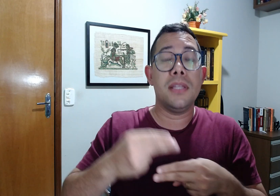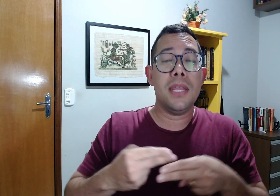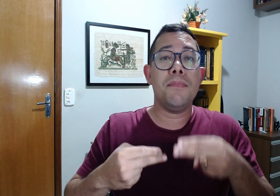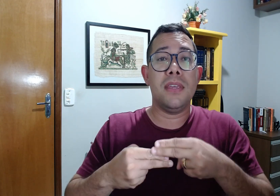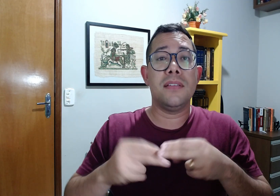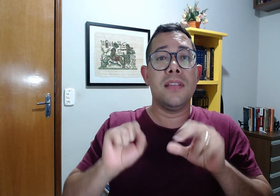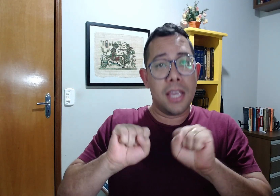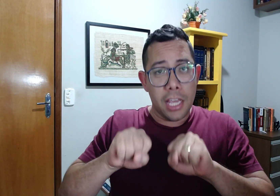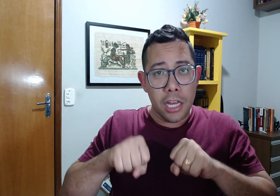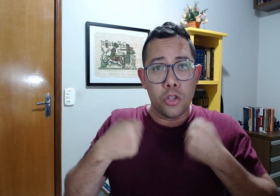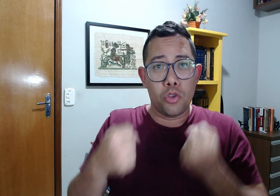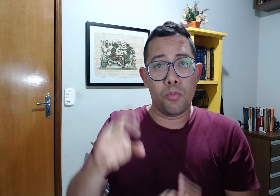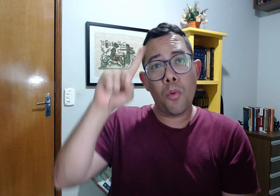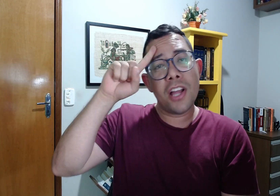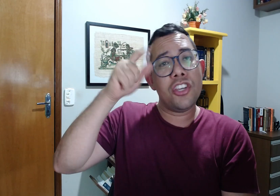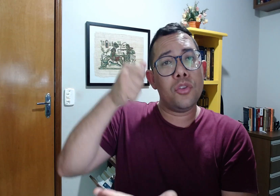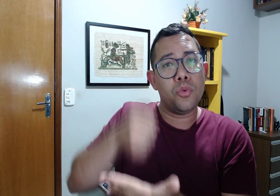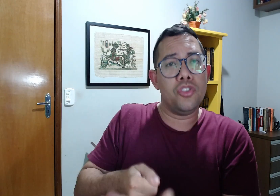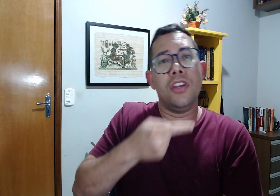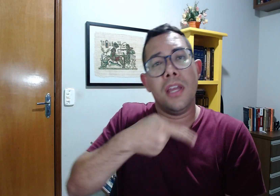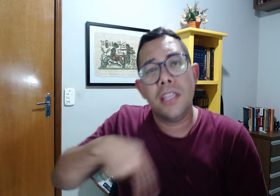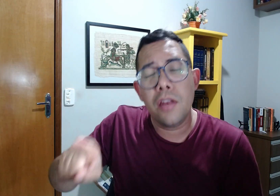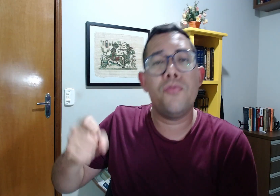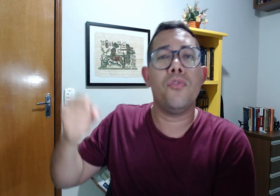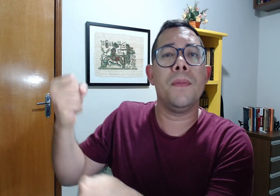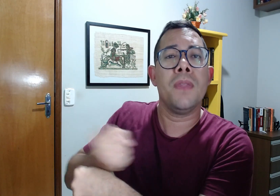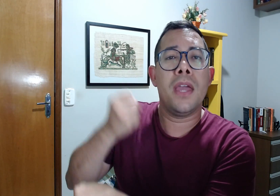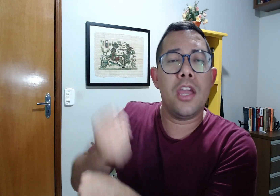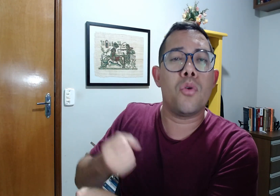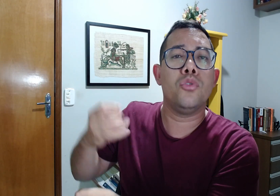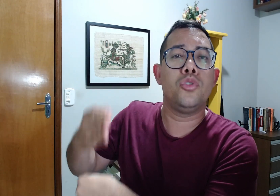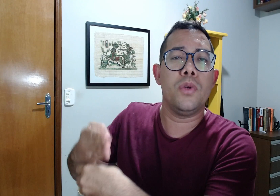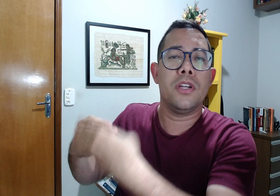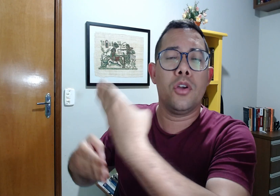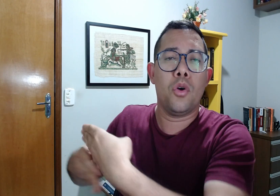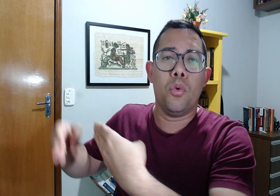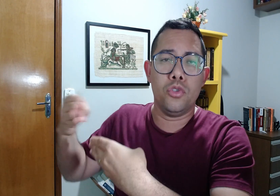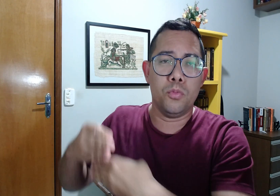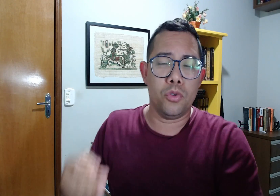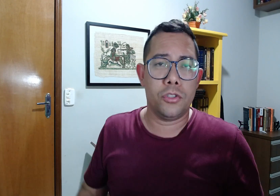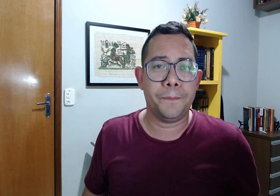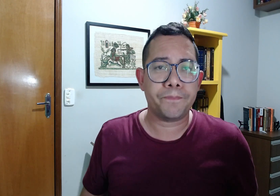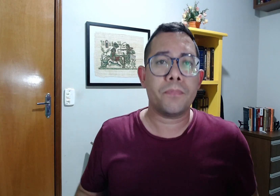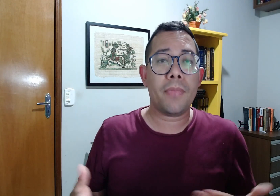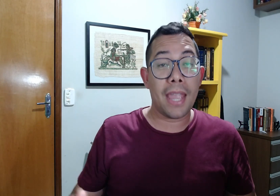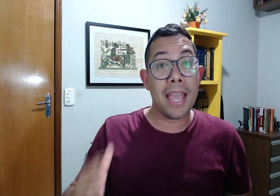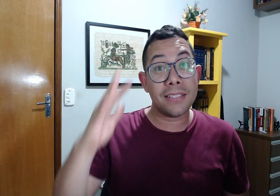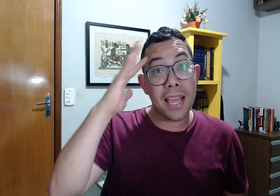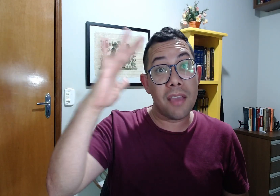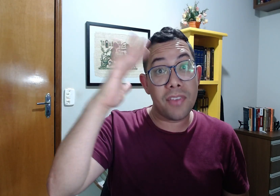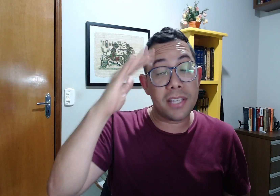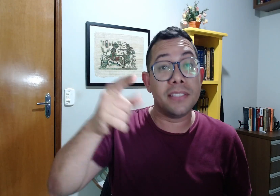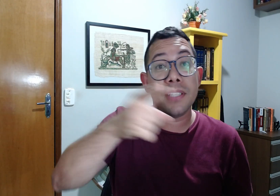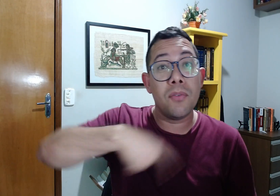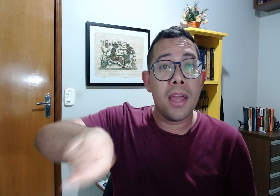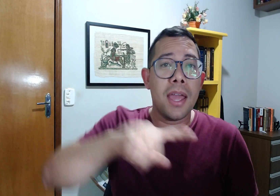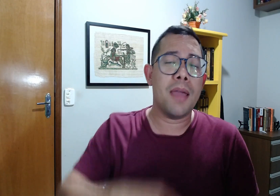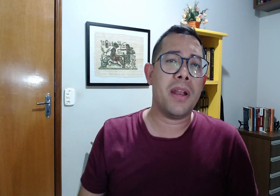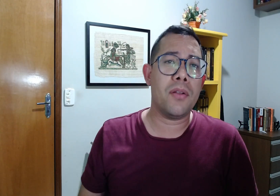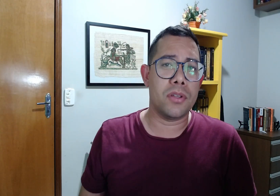Neemias, ele tomou uma atitude e ele foi reconstruir os muros. Essa reflexão é para nós.